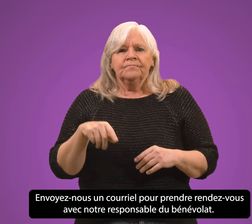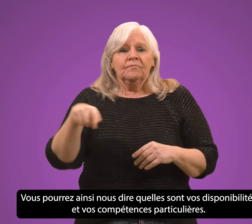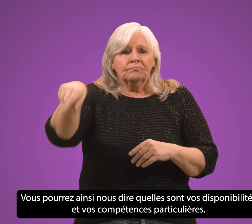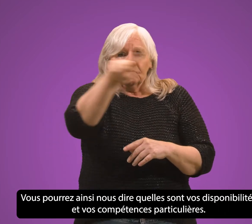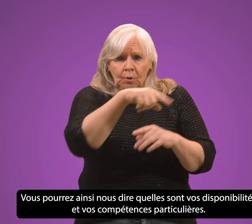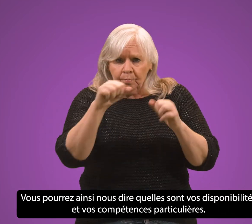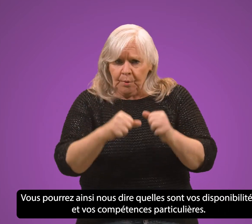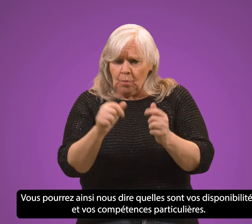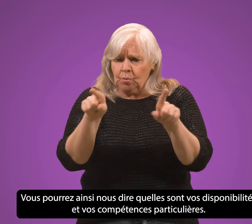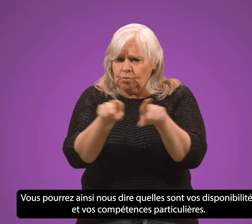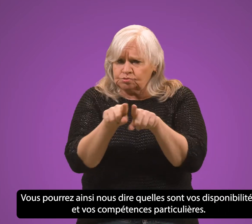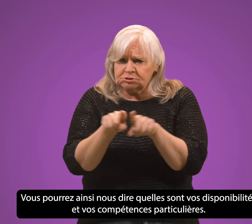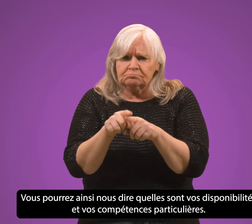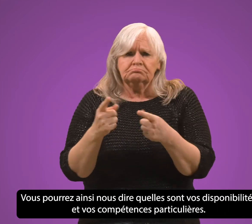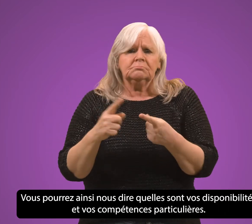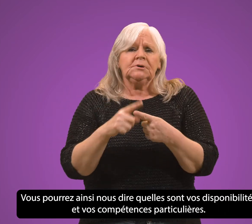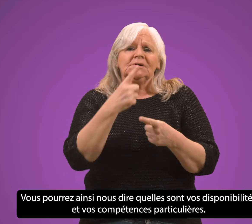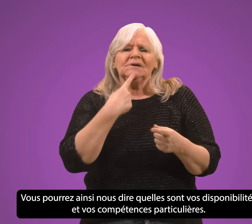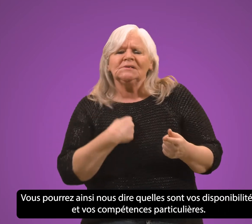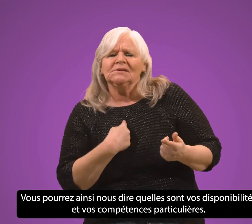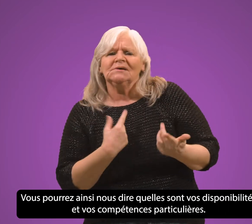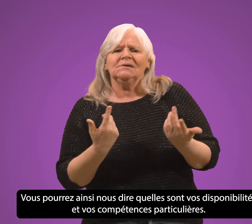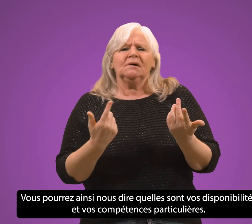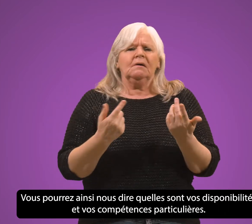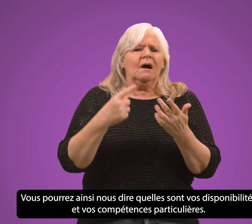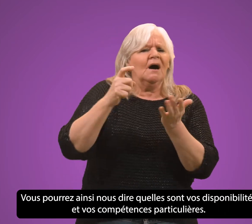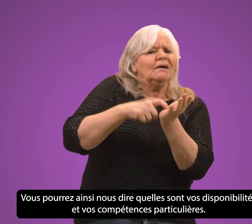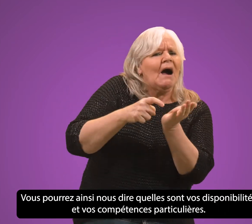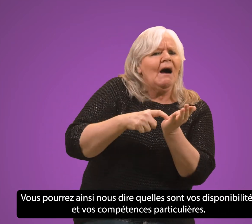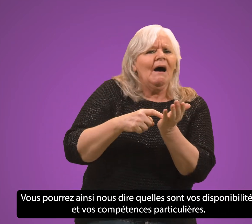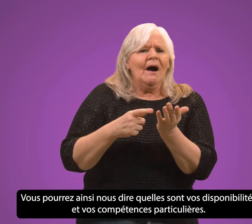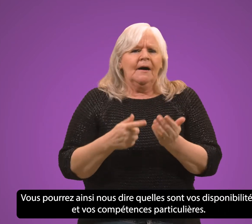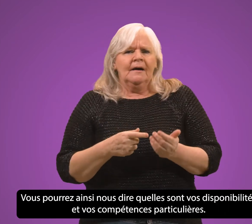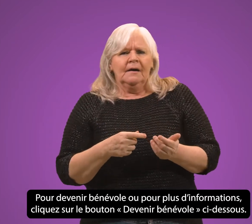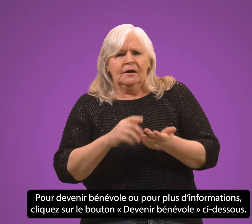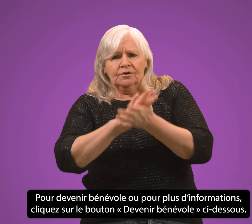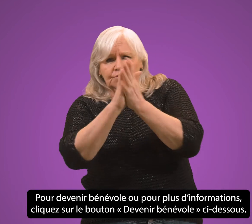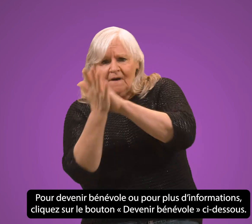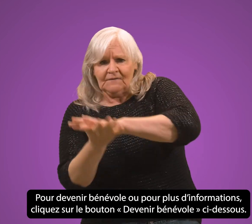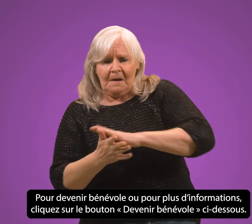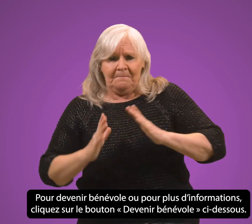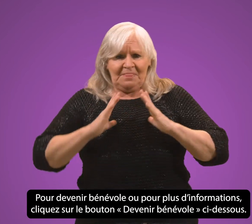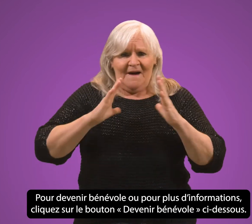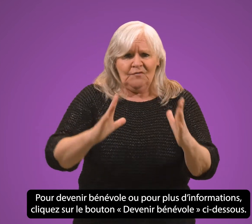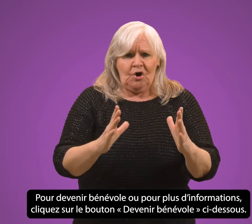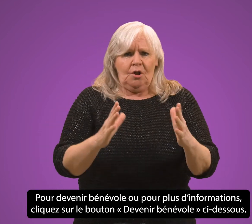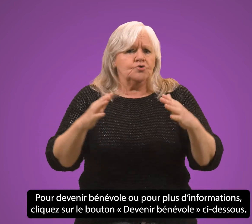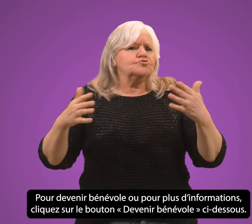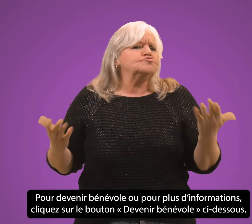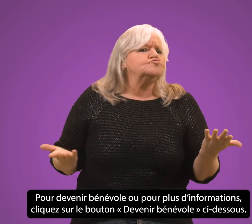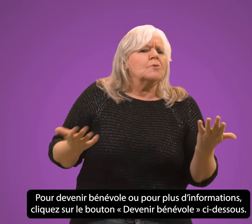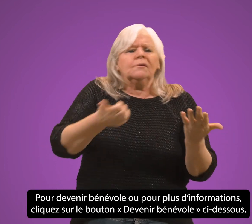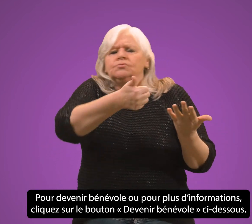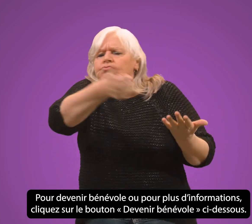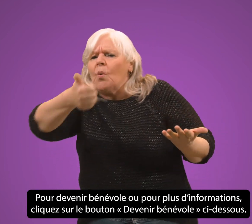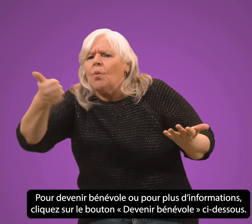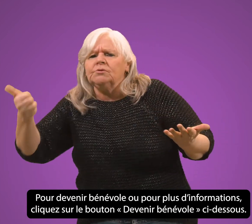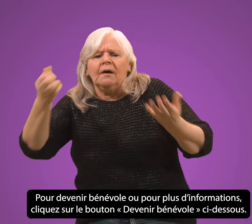Vous pourrez ainsi nous dire quelles sont vos disponibilités et vos compétences particulières. Pour devenir bénévole ou pour plus d